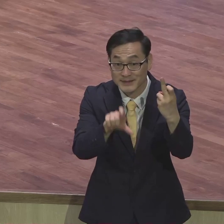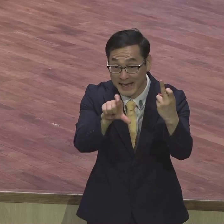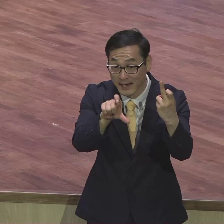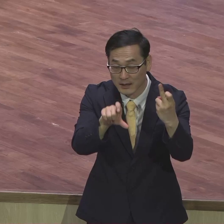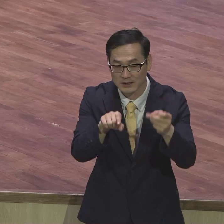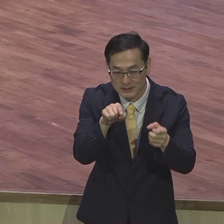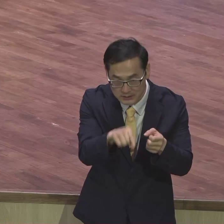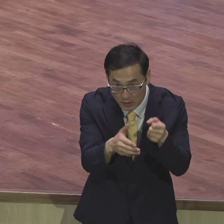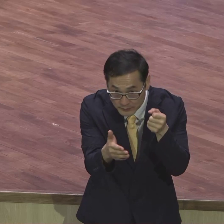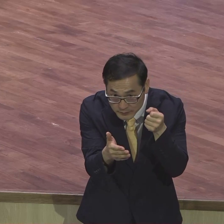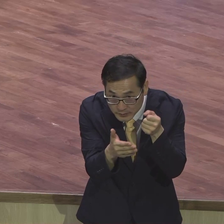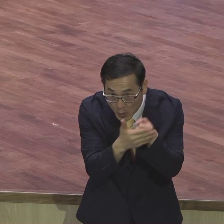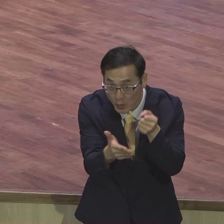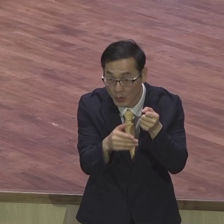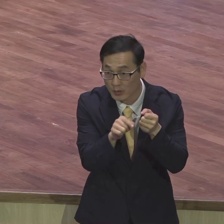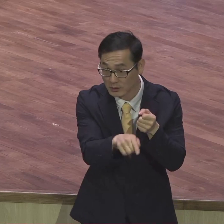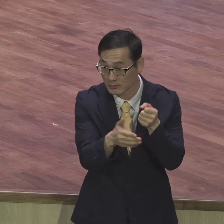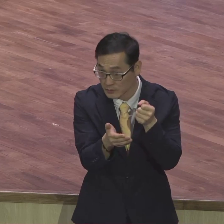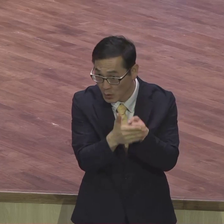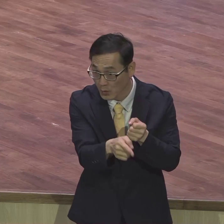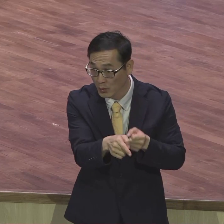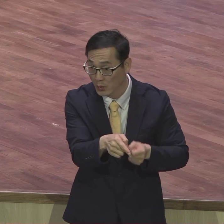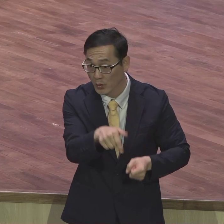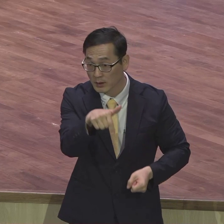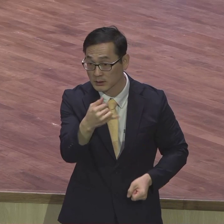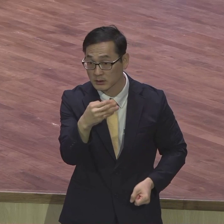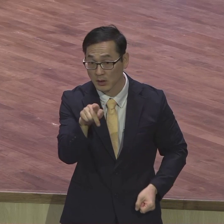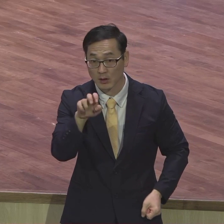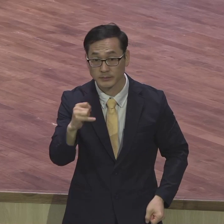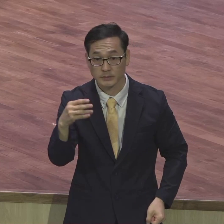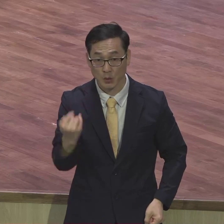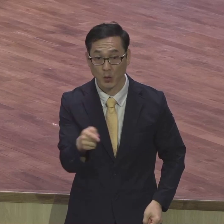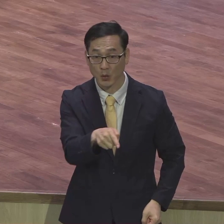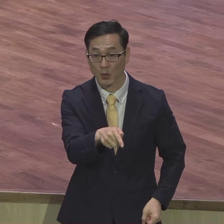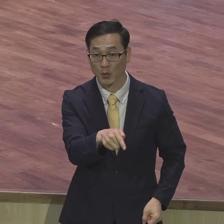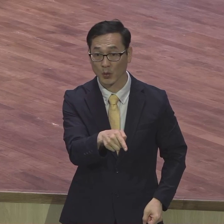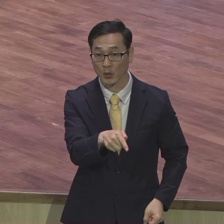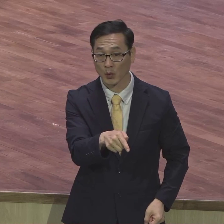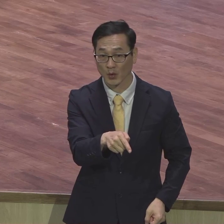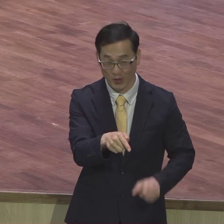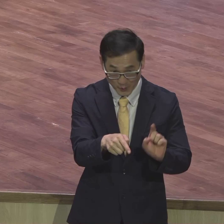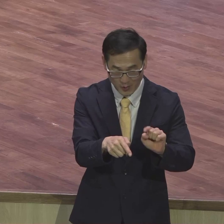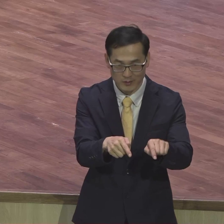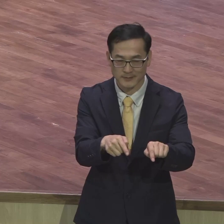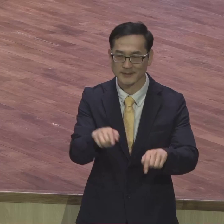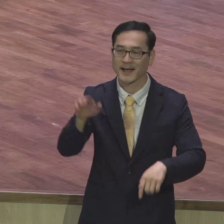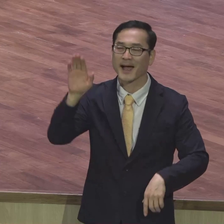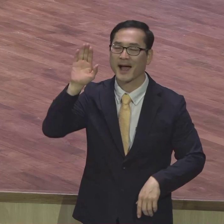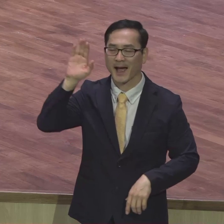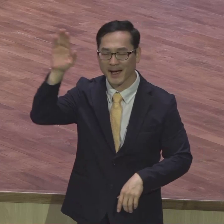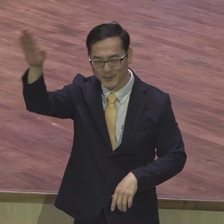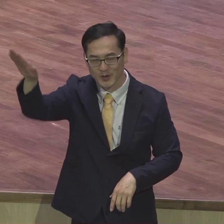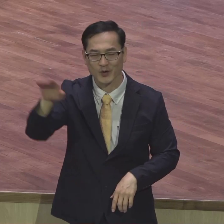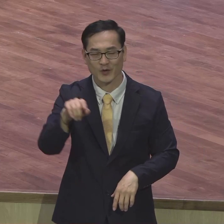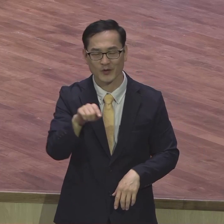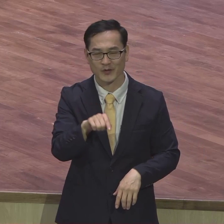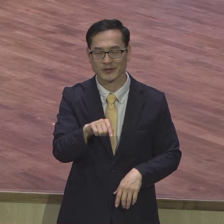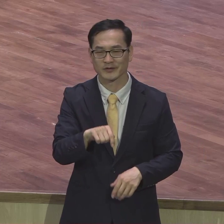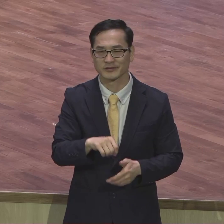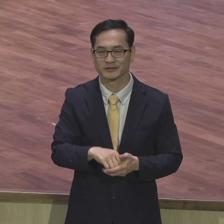이렇게 시작을 하는데 거름으로 앞으로 이런 삶을 살아야 되는데